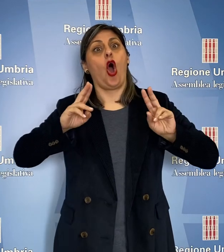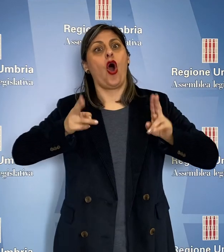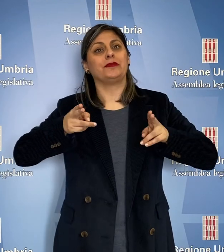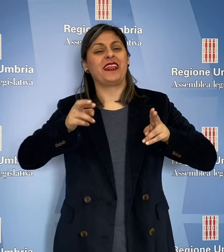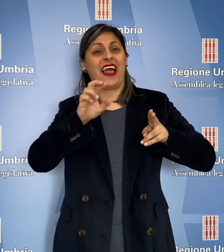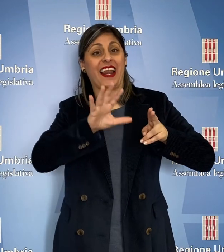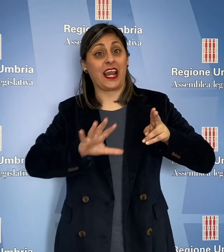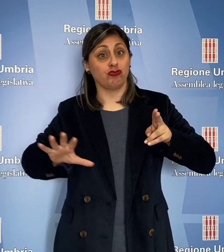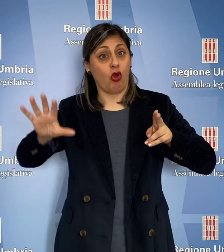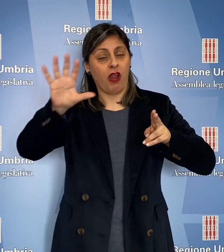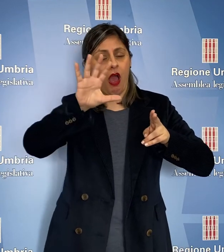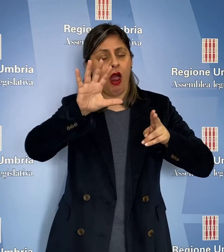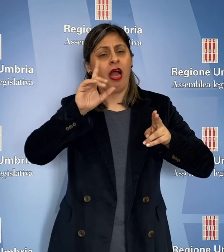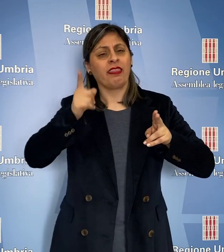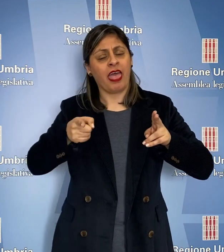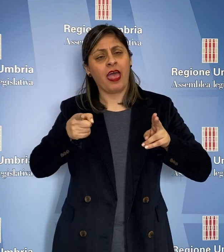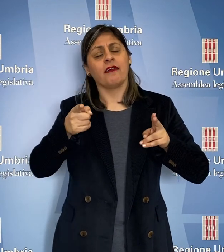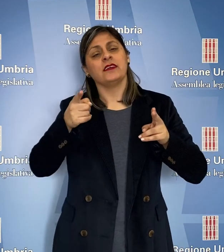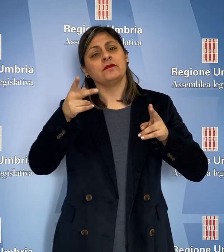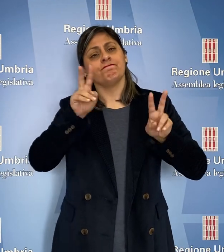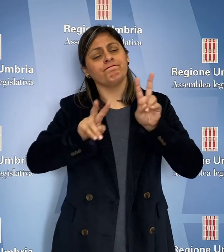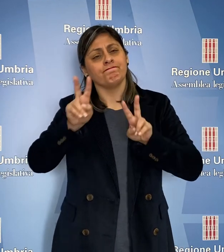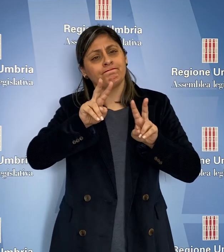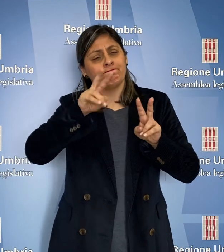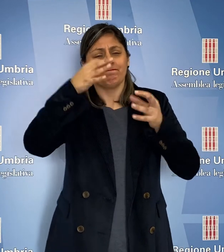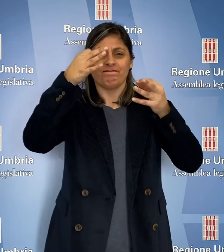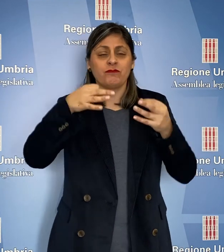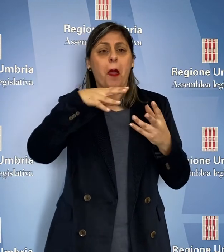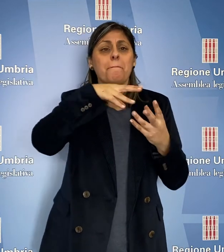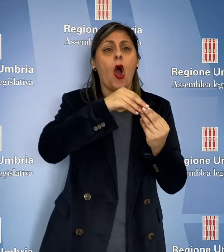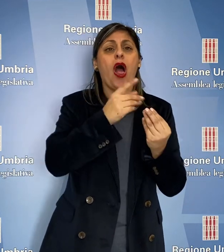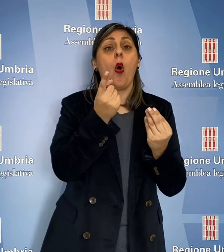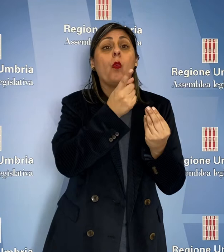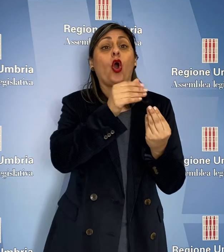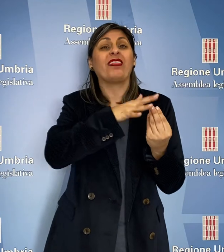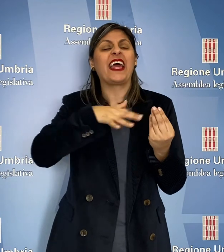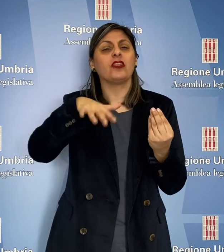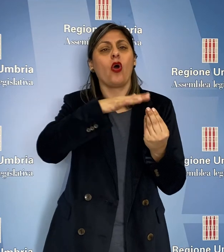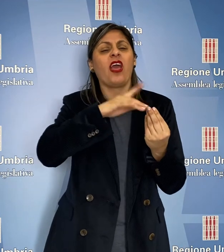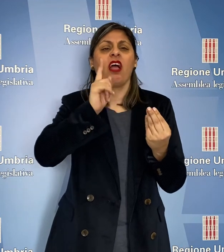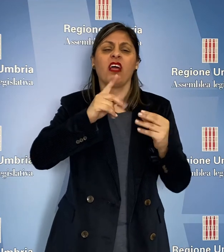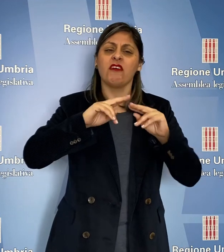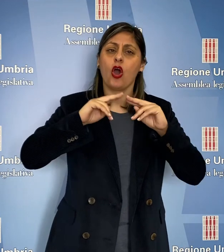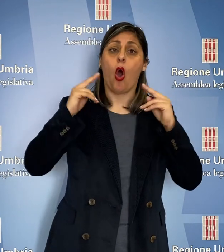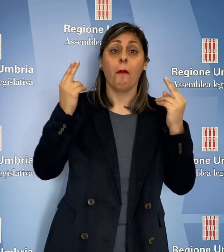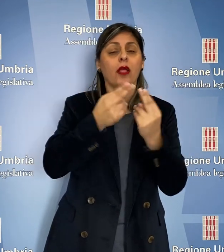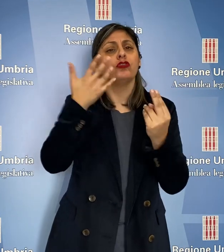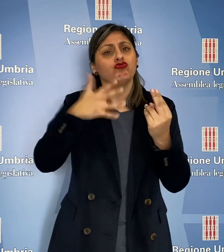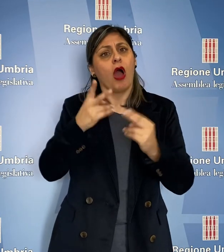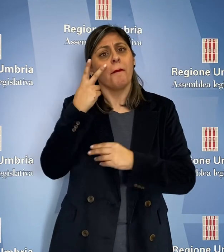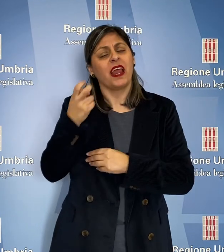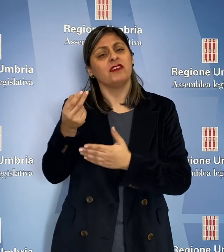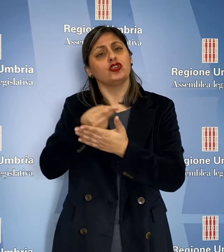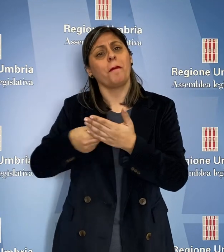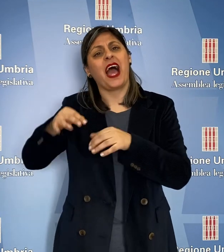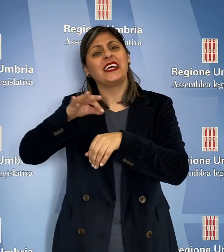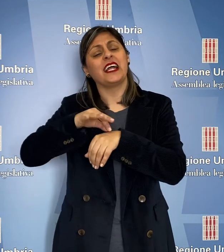rete ospedaliera regionale il completamento del sistema dei poli unici territoriali previsti nel piano sanitario 2009